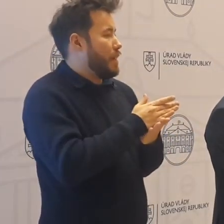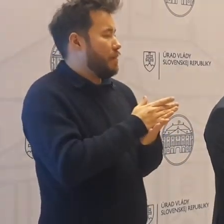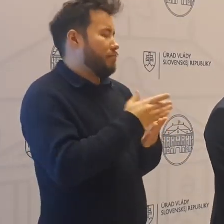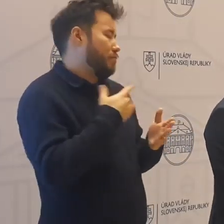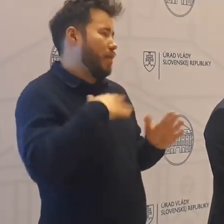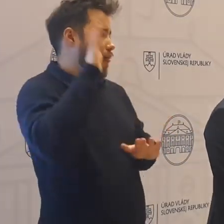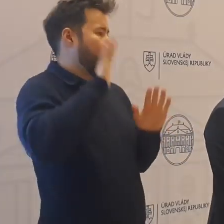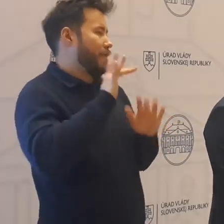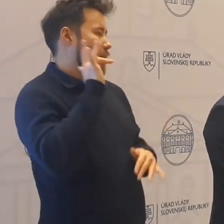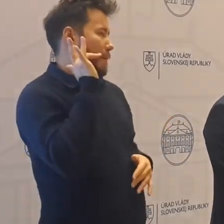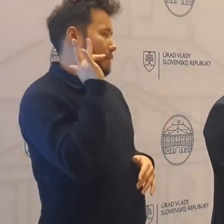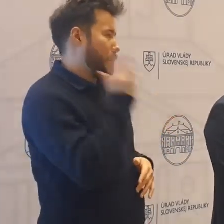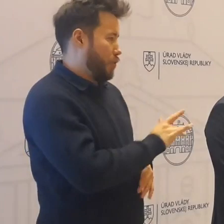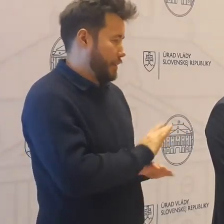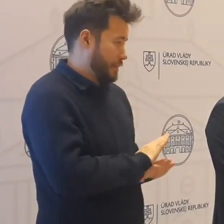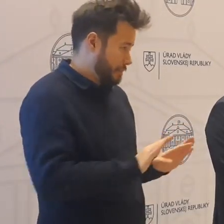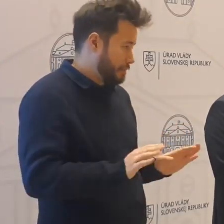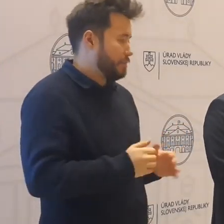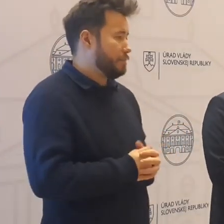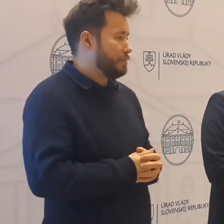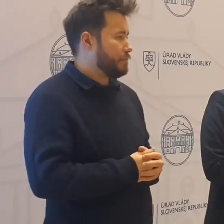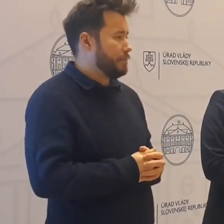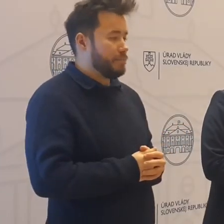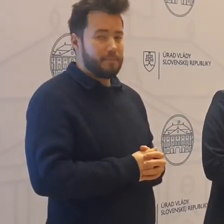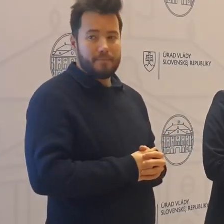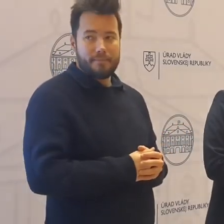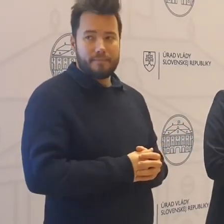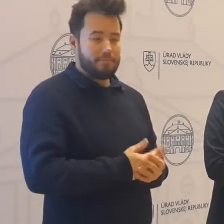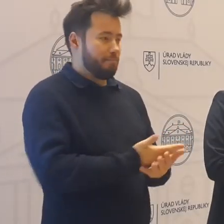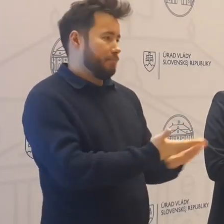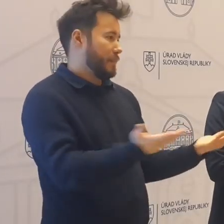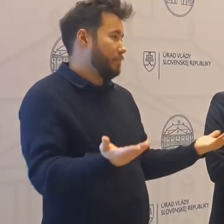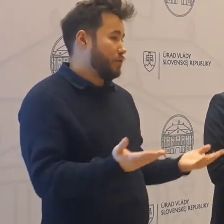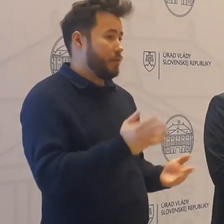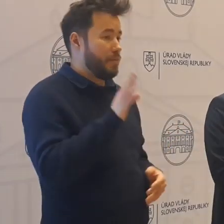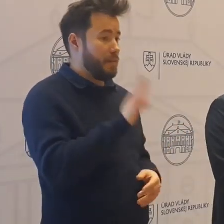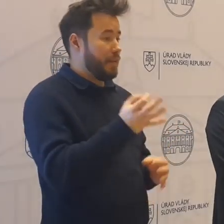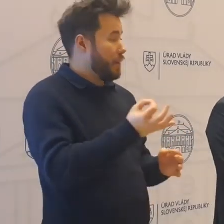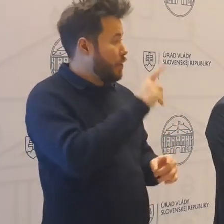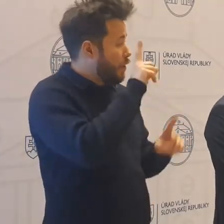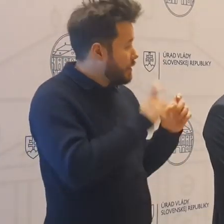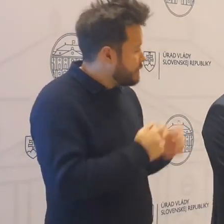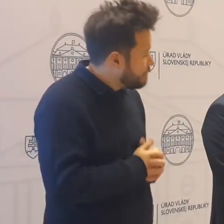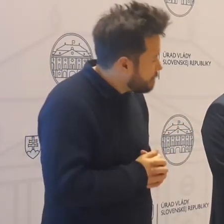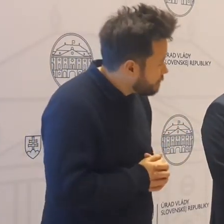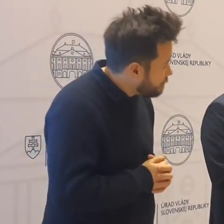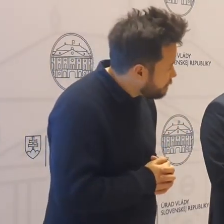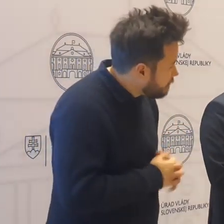hlasovať proti tomuto uzneseniu vlády. Nech sa páči, ak máte nejaké informácie.